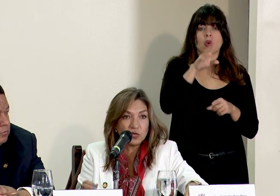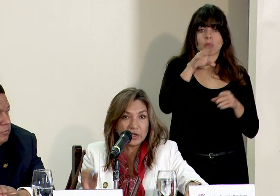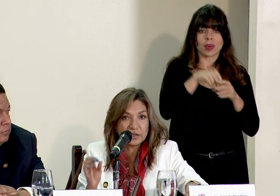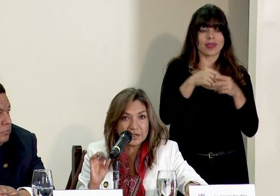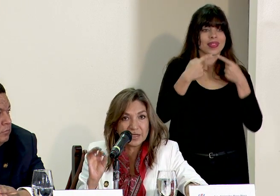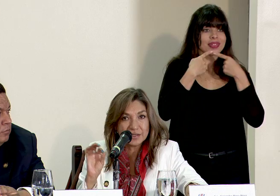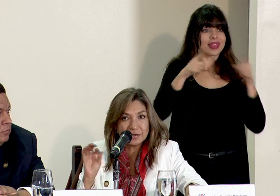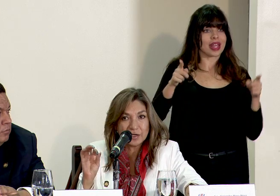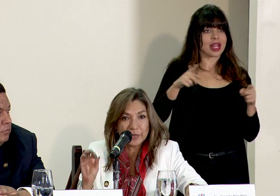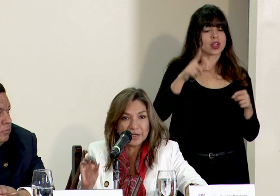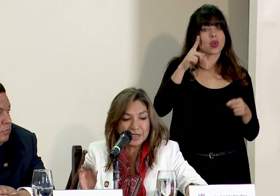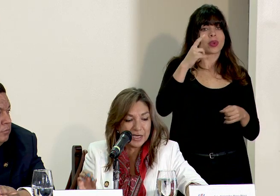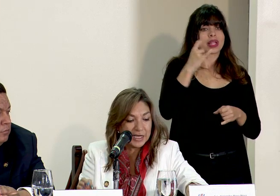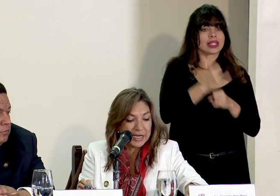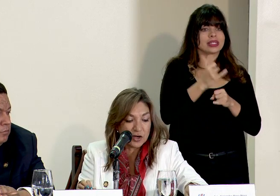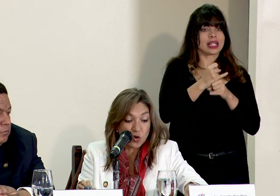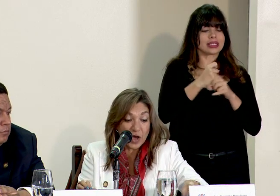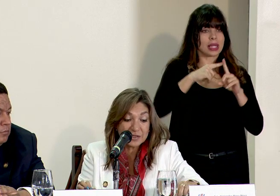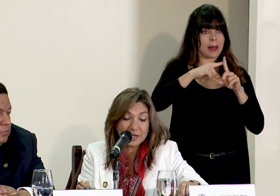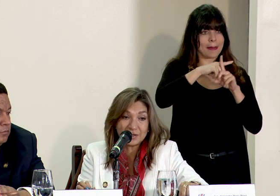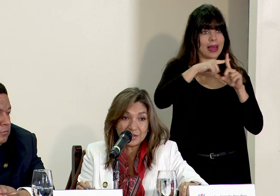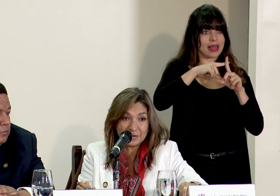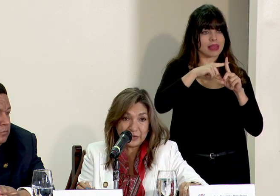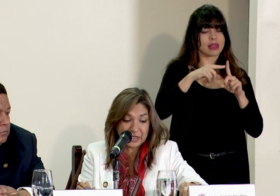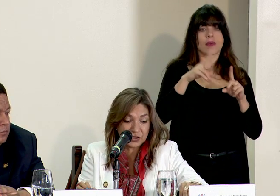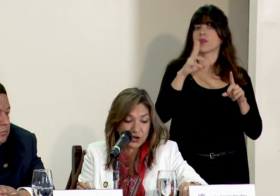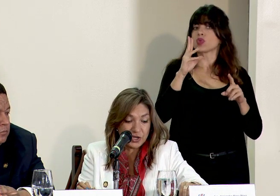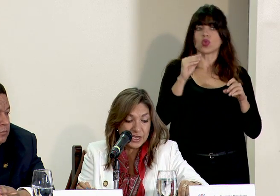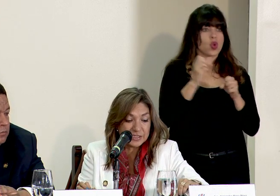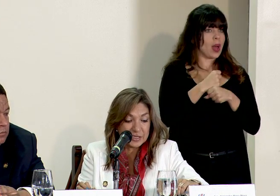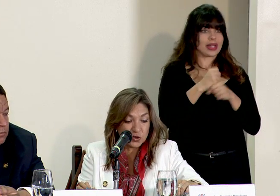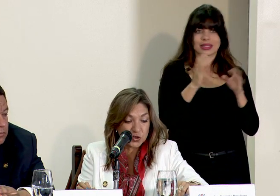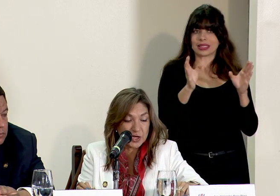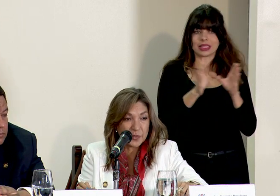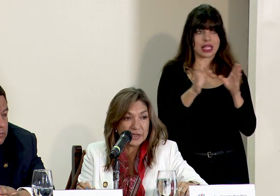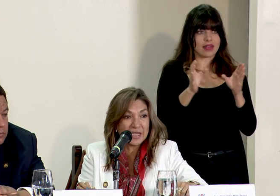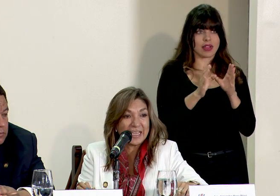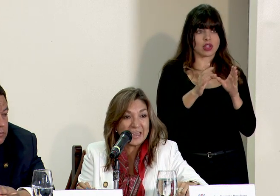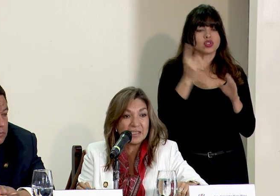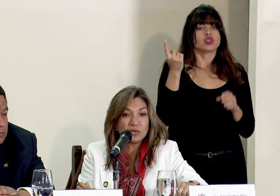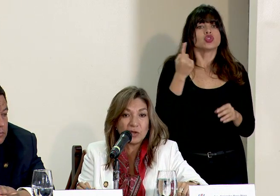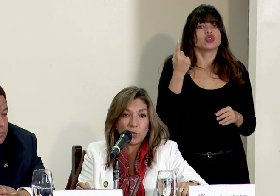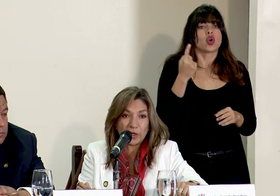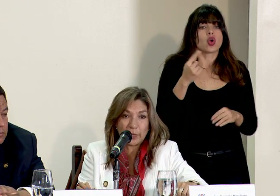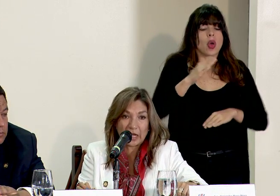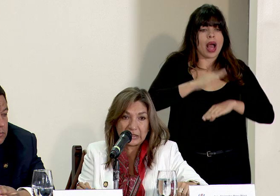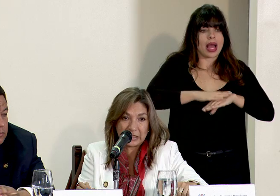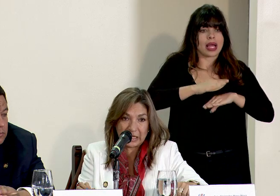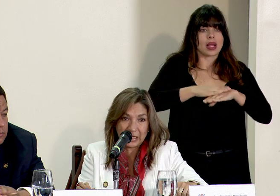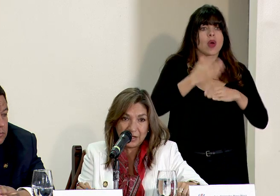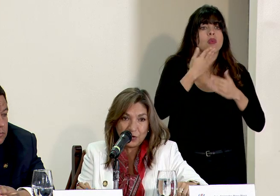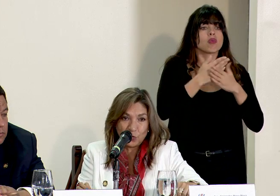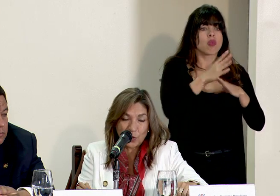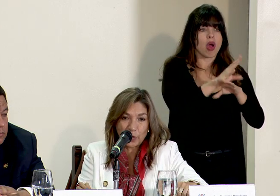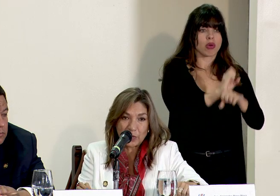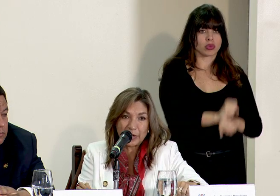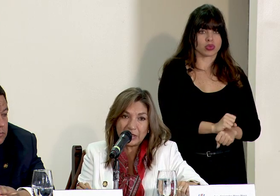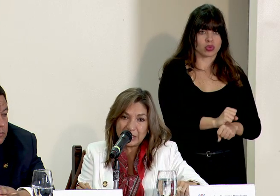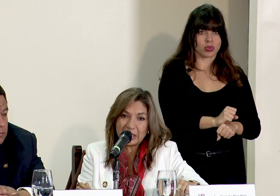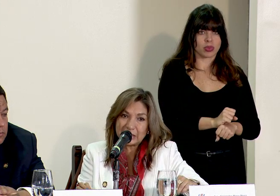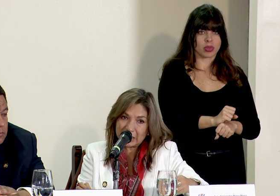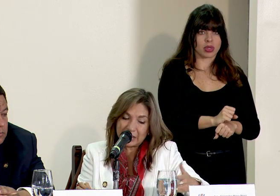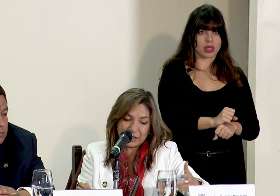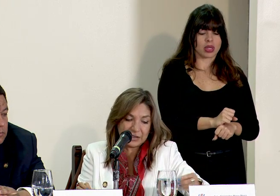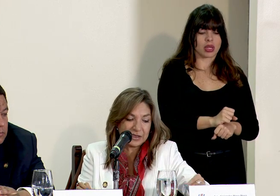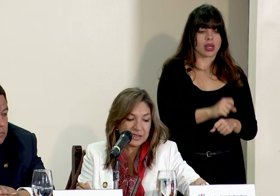decreto una instancia intermedia que no hace la certificación sino solamente acredita una buena práctica una buena